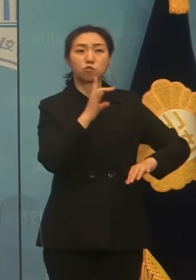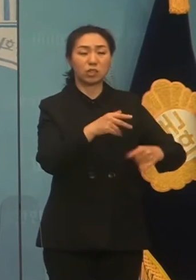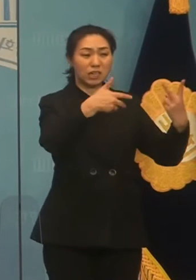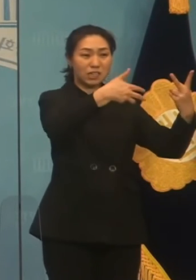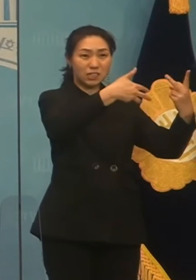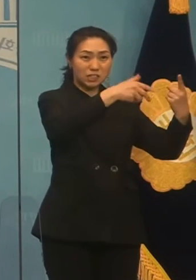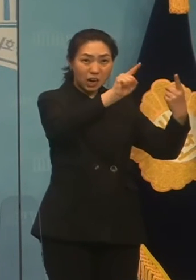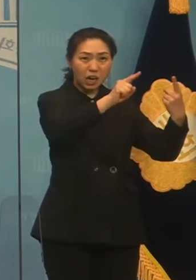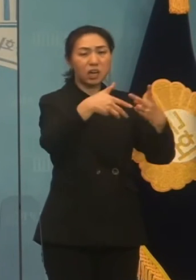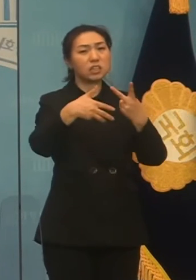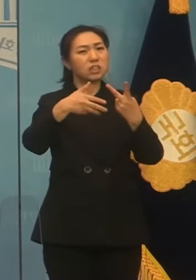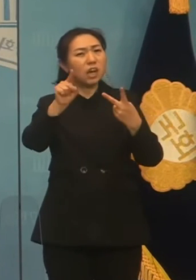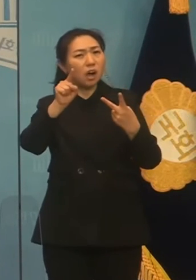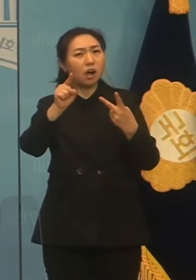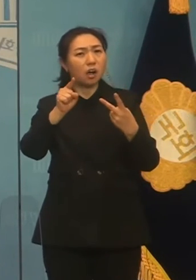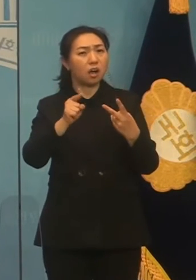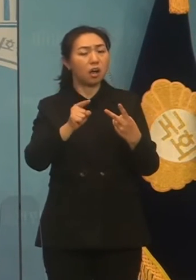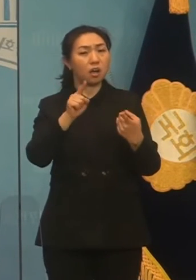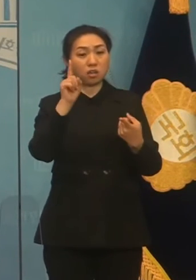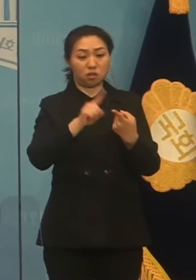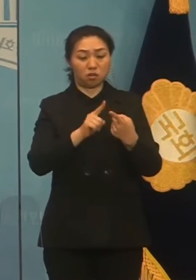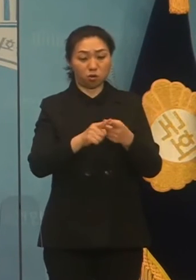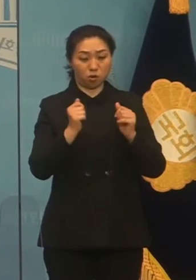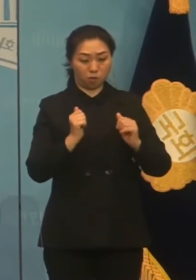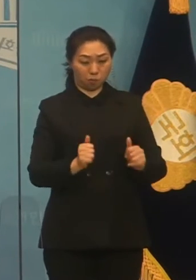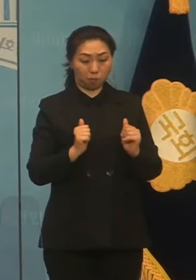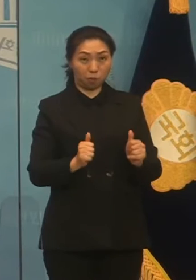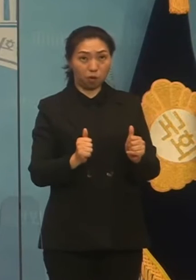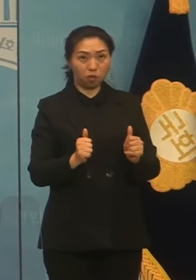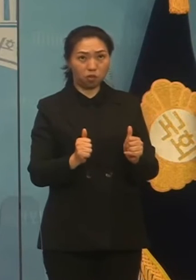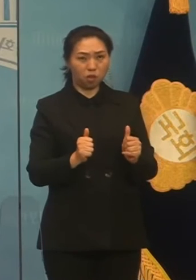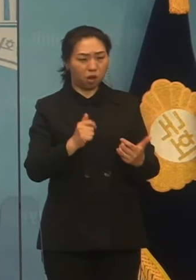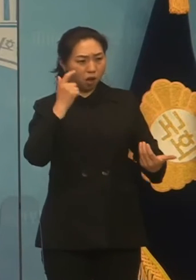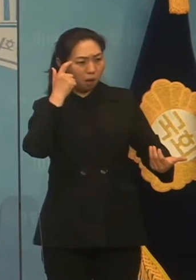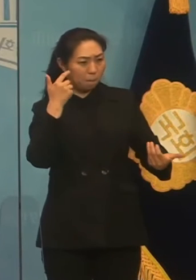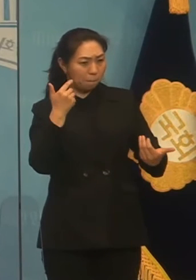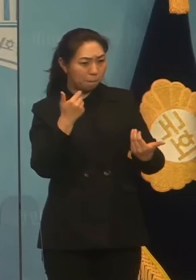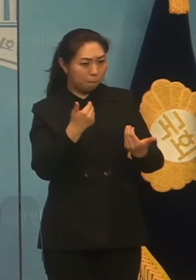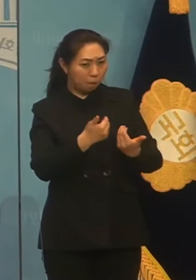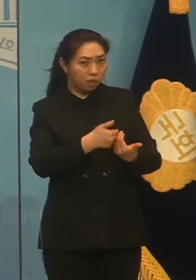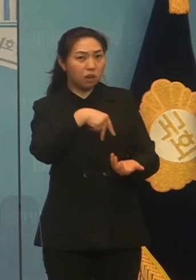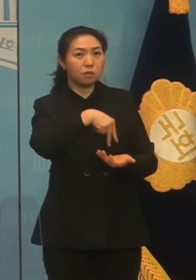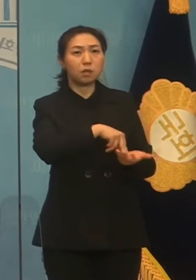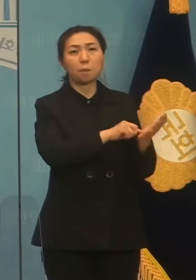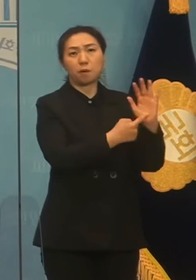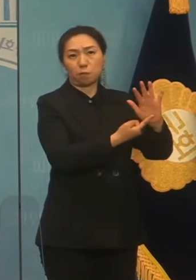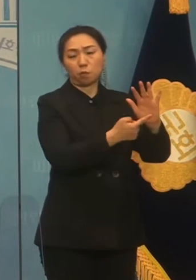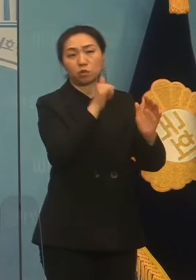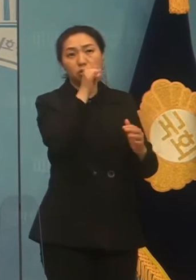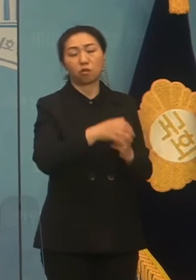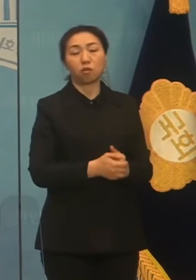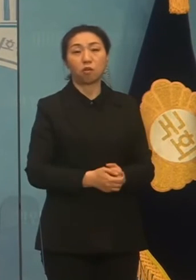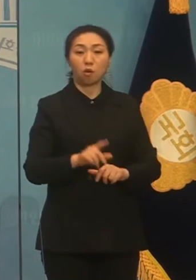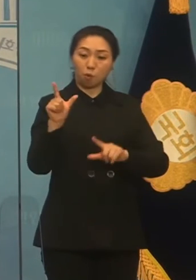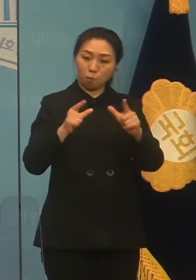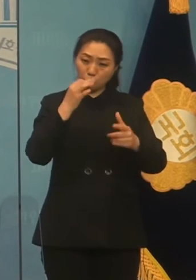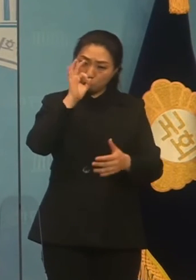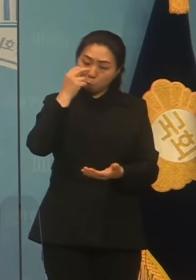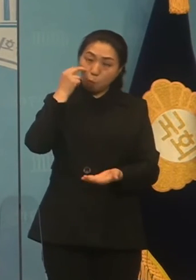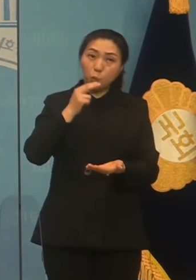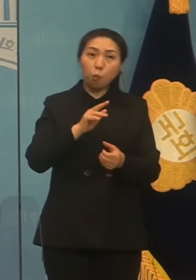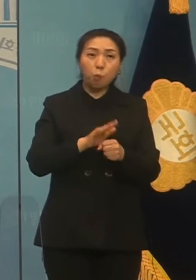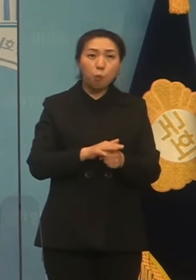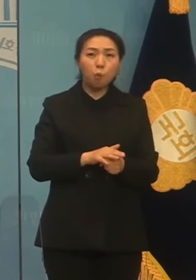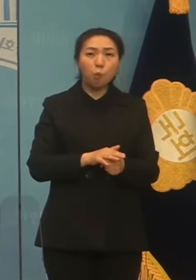2차 소송에 1심 재판부가 완전히 상반된 결정을 내린 것입니다. 어찌뿐니가 없는 일이며